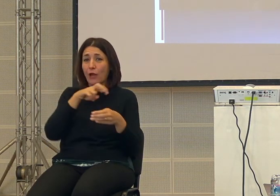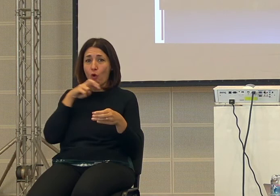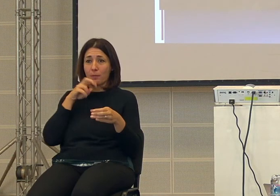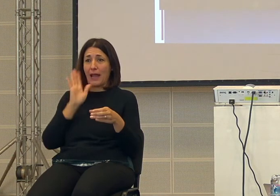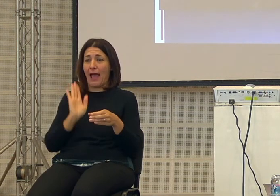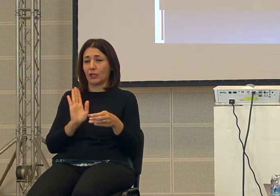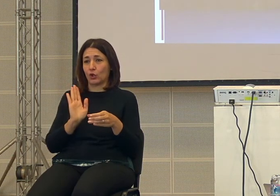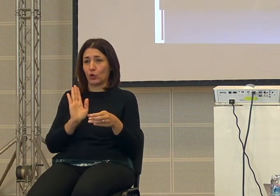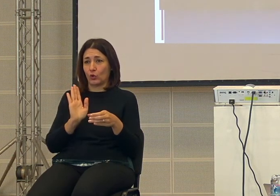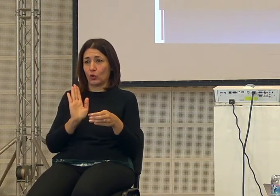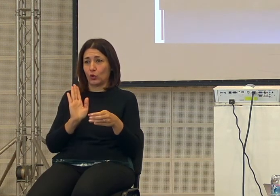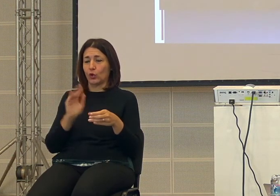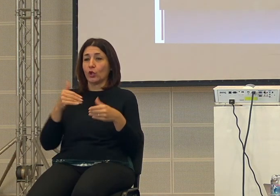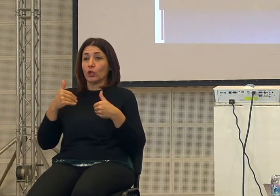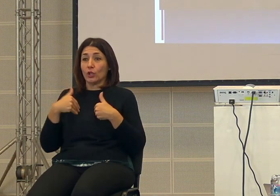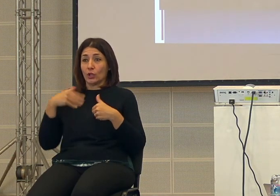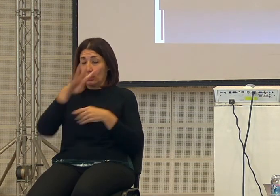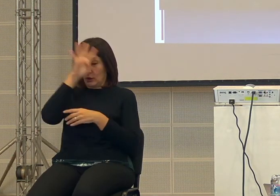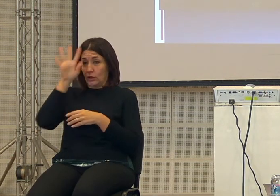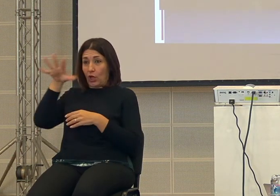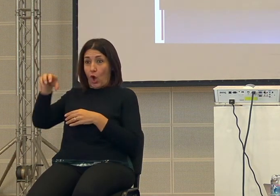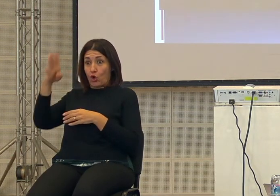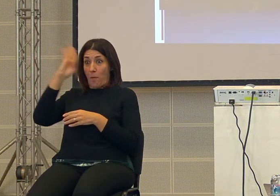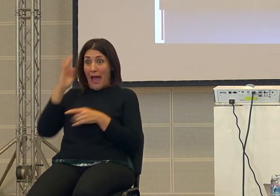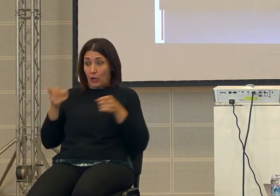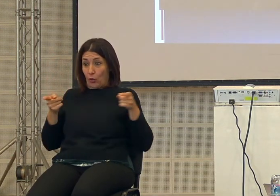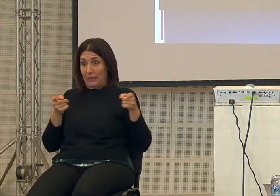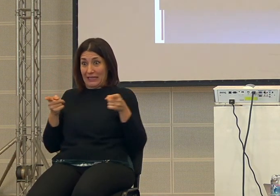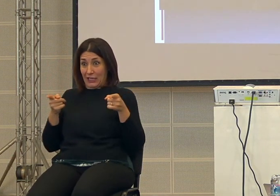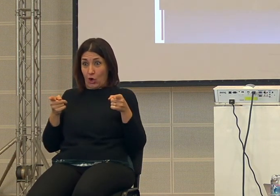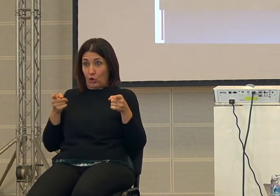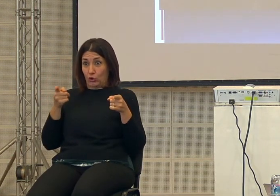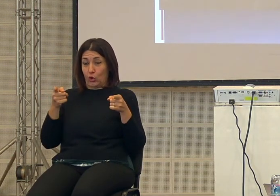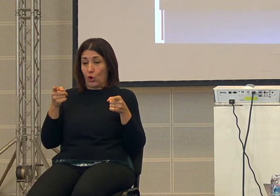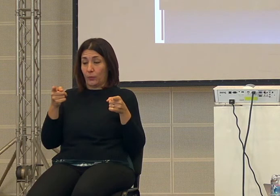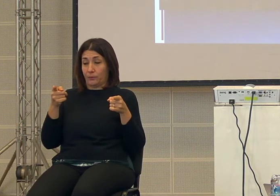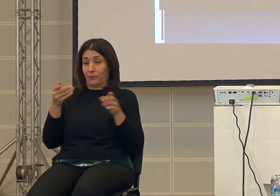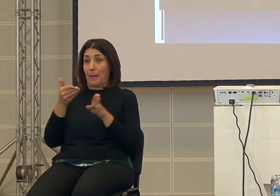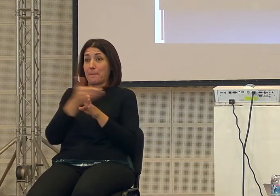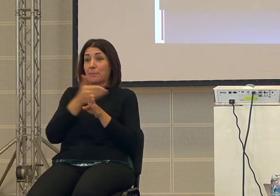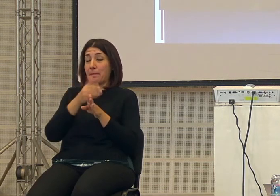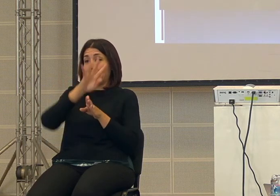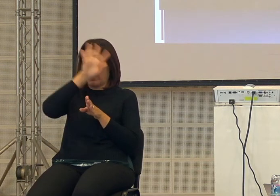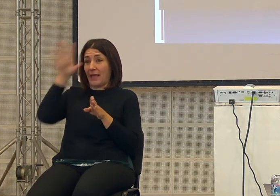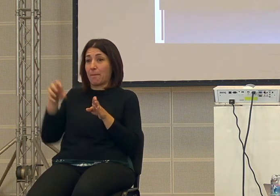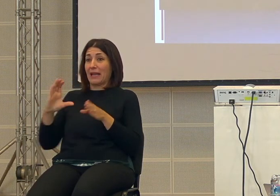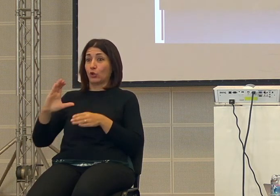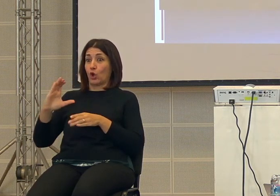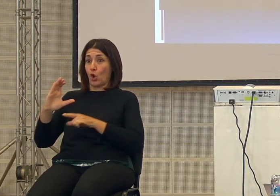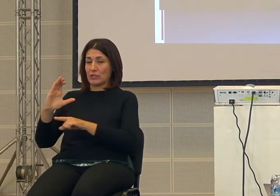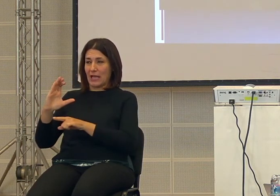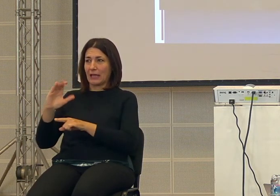ora se a uno un romano diciamo dell'epoca poco prima di Costantino avesse detto che